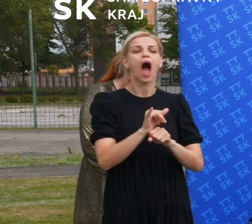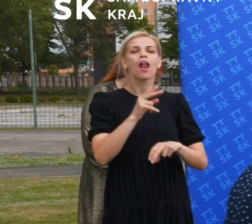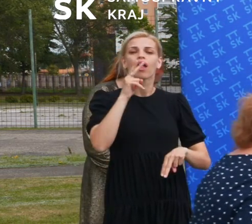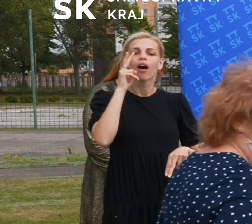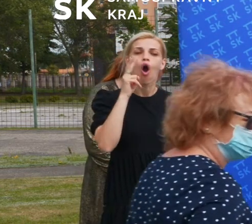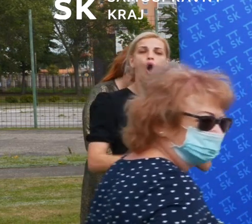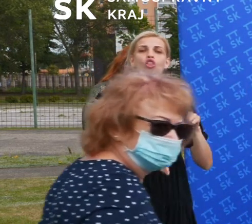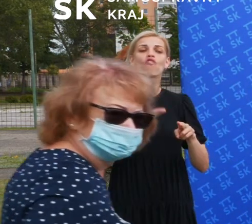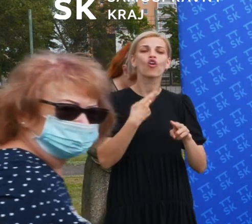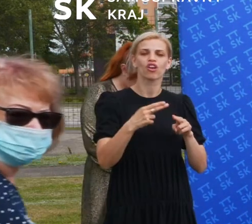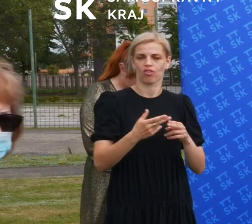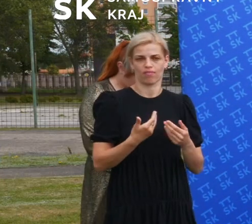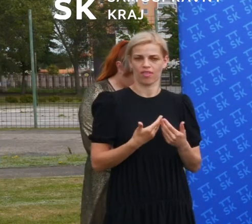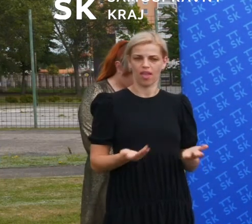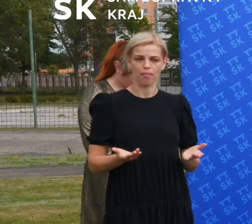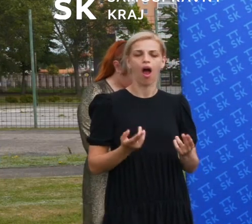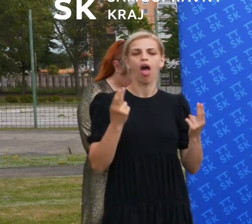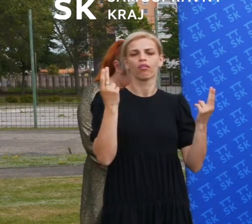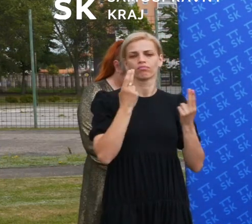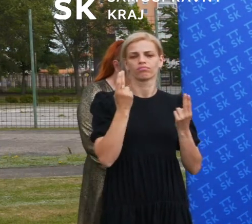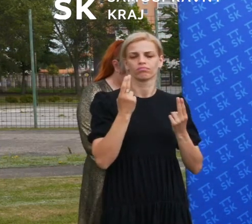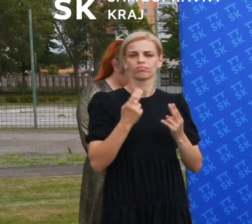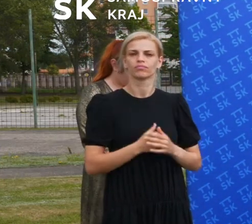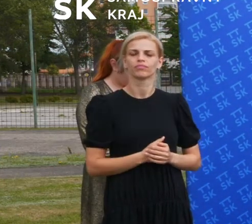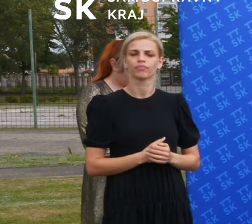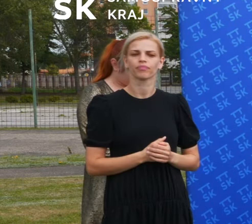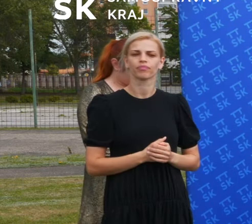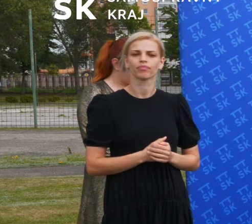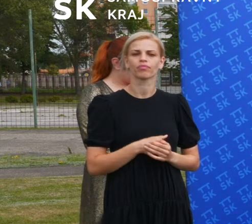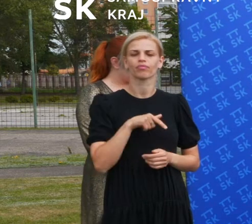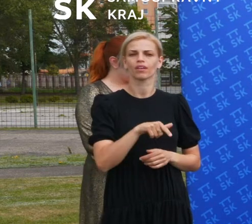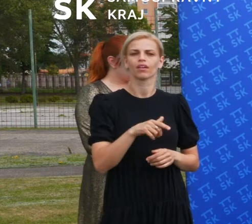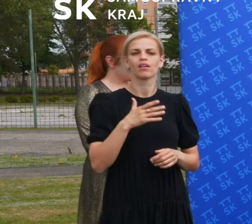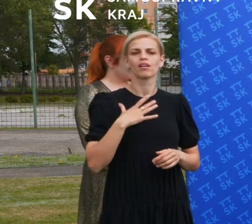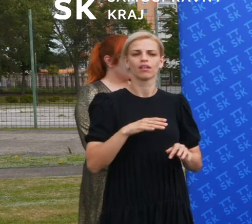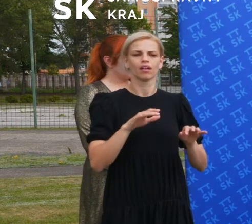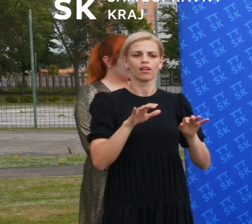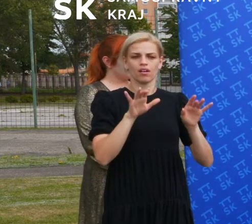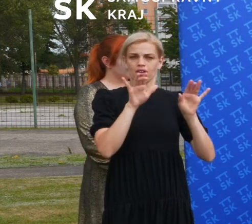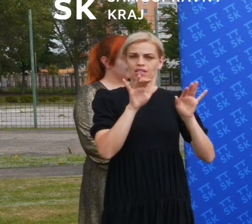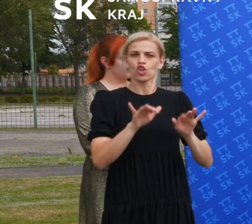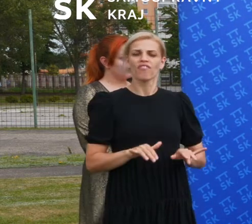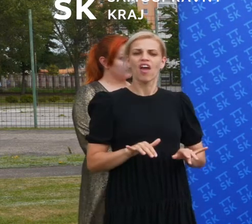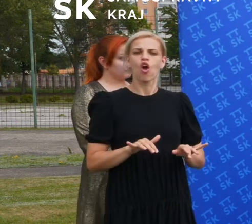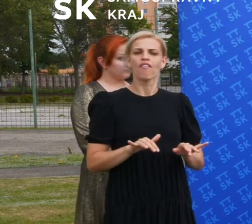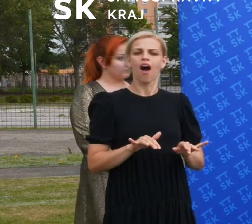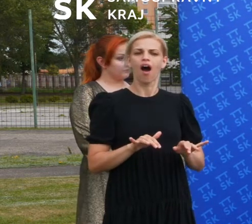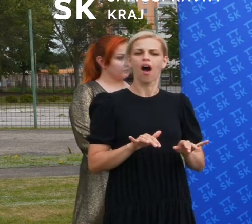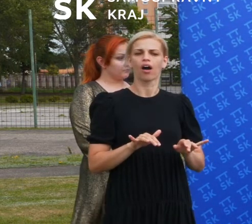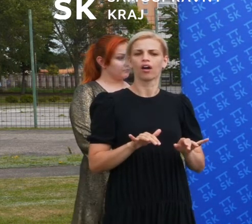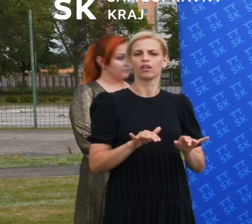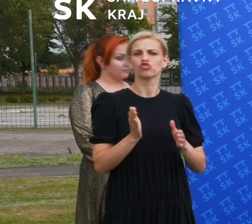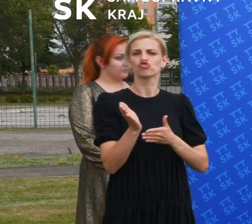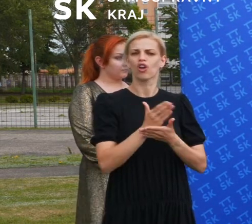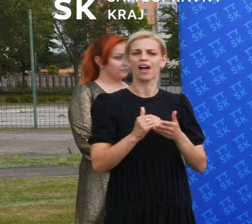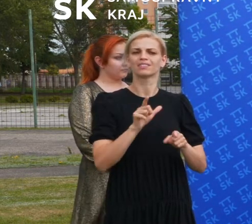určite Slovensky zazladovajú sa chce podílať hlavne toho nejakou softwarovou a športovou časťou, čiže dodať nejaký materiál